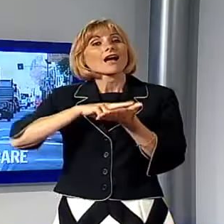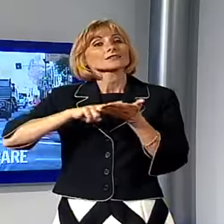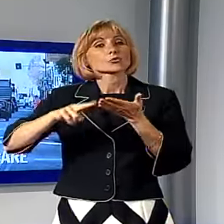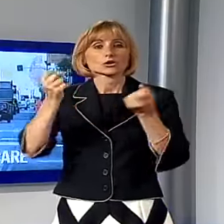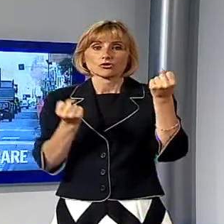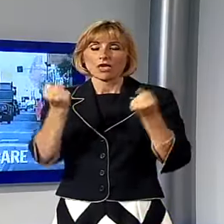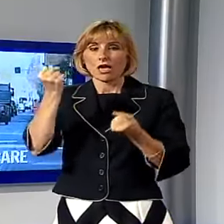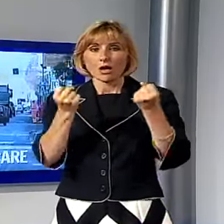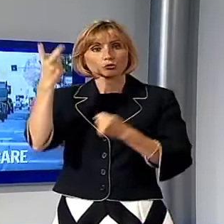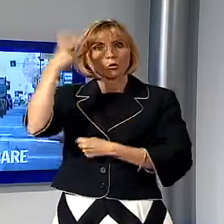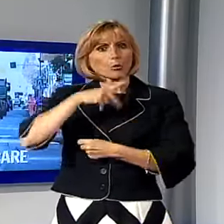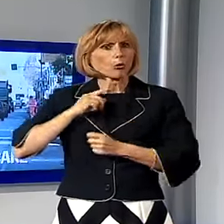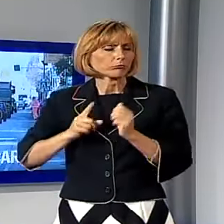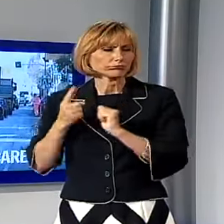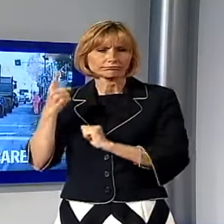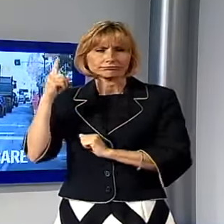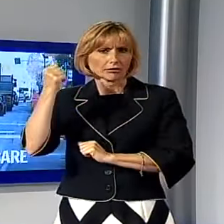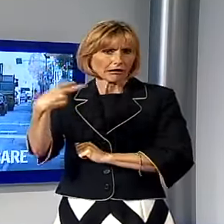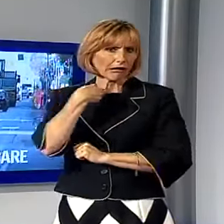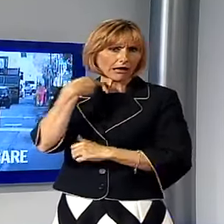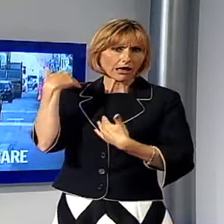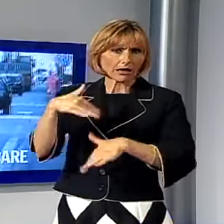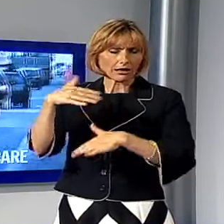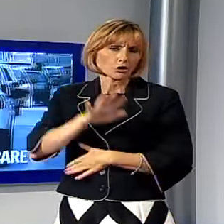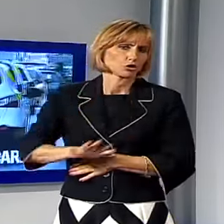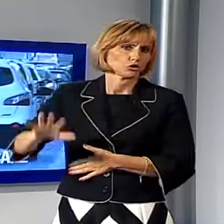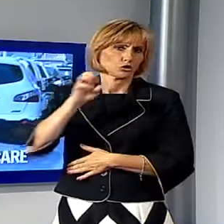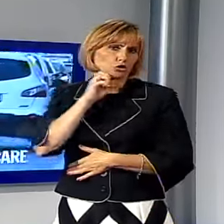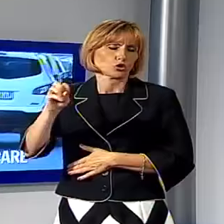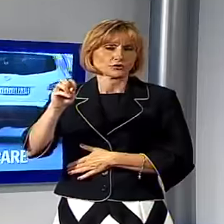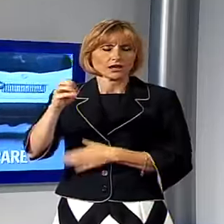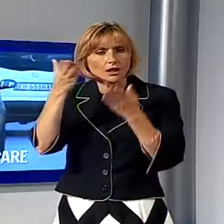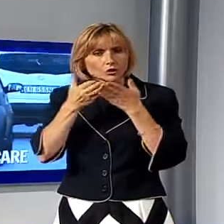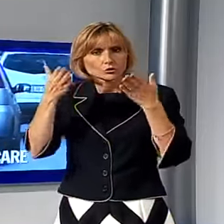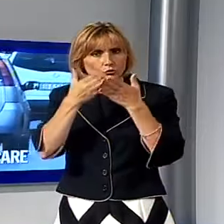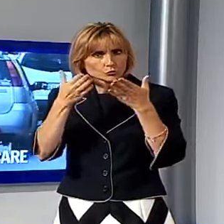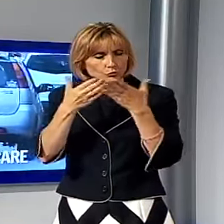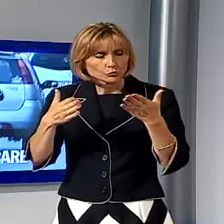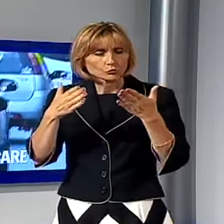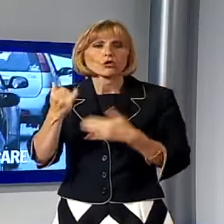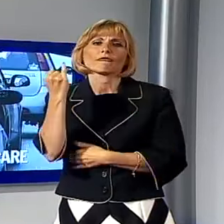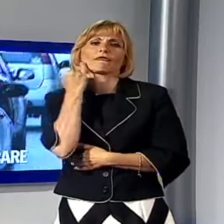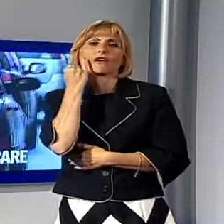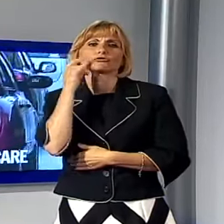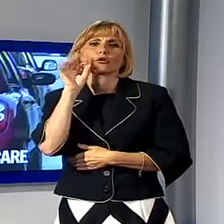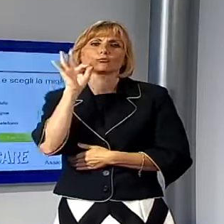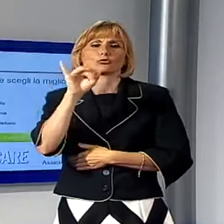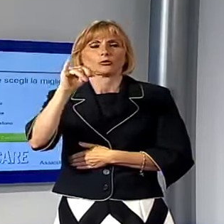Poliziauto, Lucca tra le più care in Toscana, a dirlo uno studio del sito facile.it